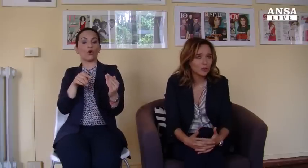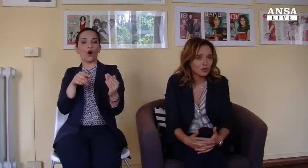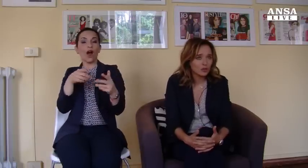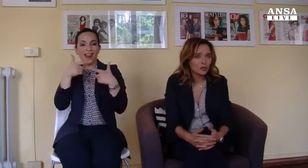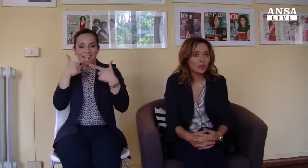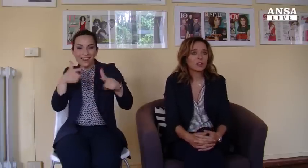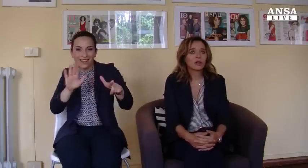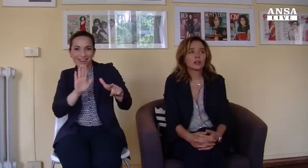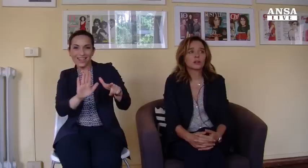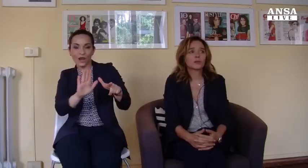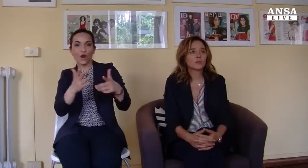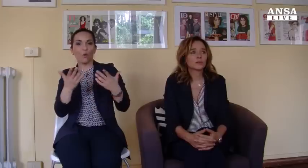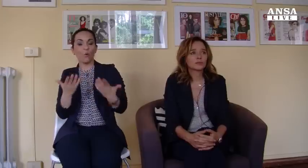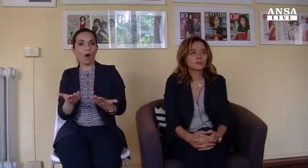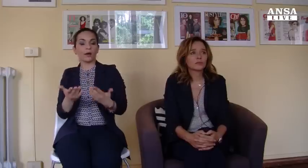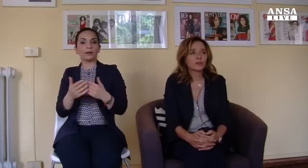linguaggio.